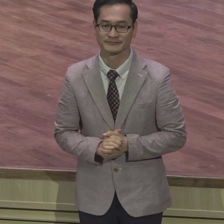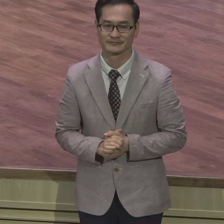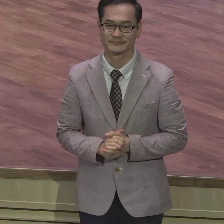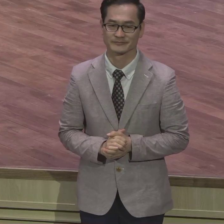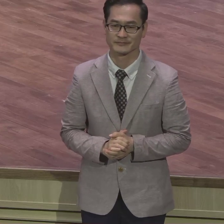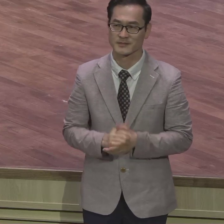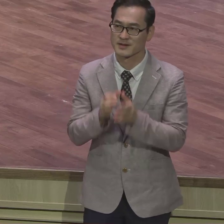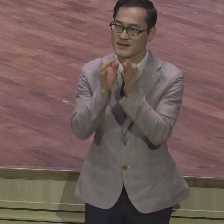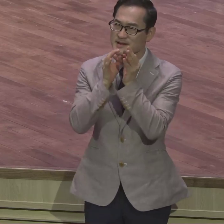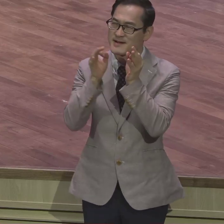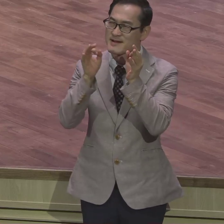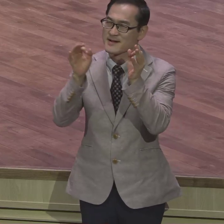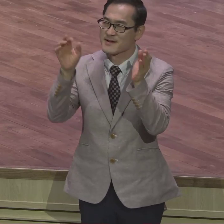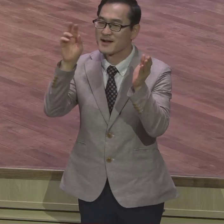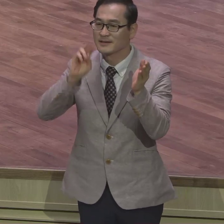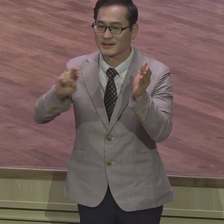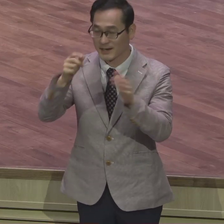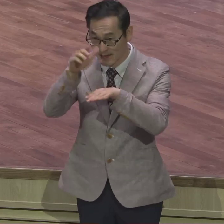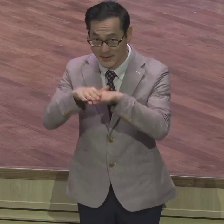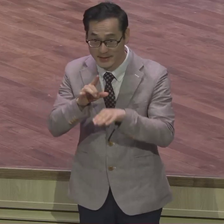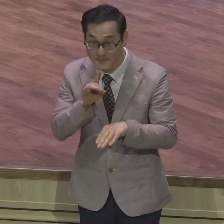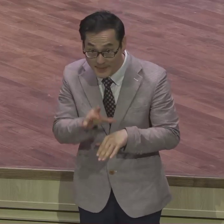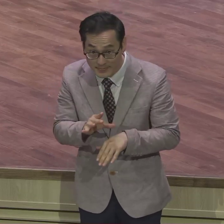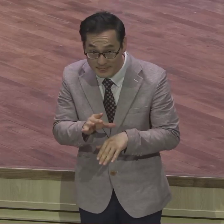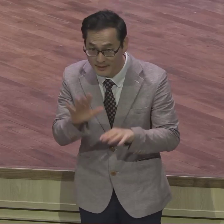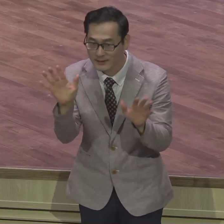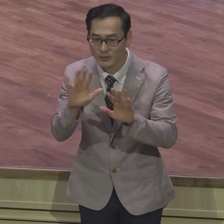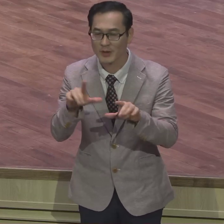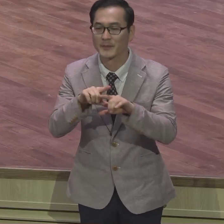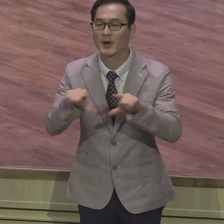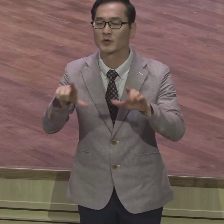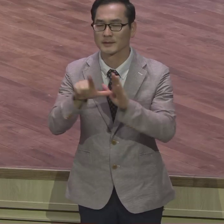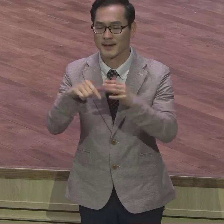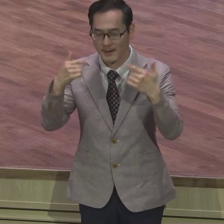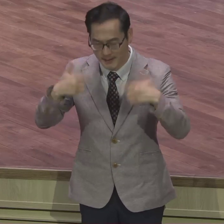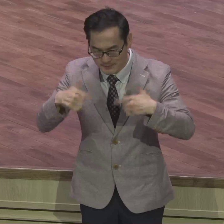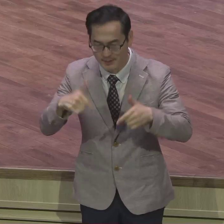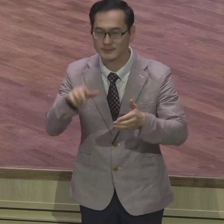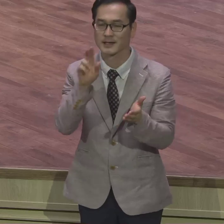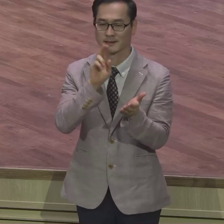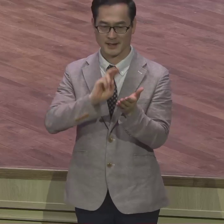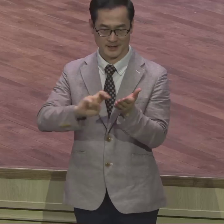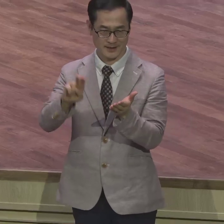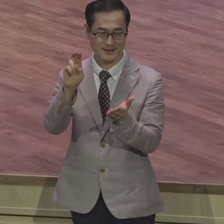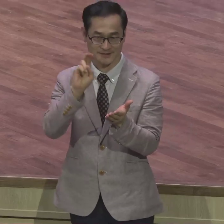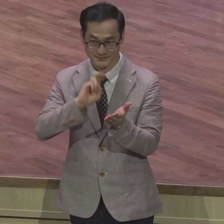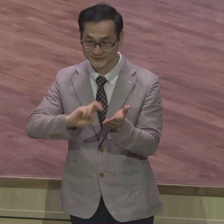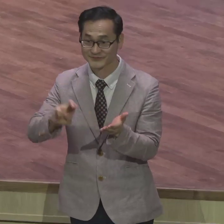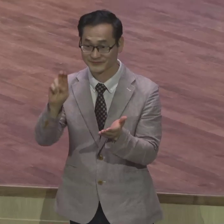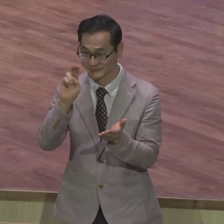평소 때도 찬양하시기 바랍니다 평소 때 유행가 부리지 말고 찬양하라고요